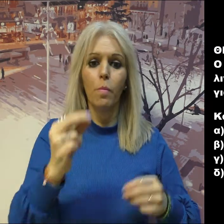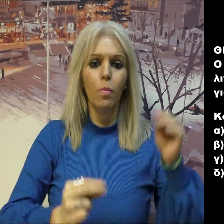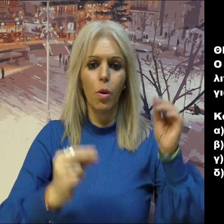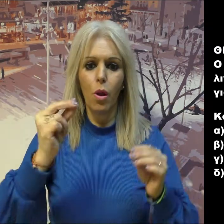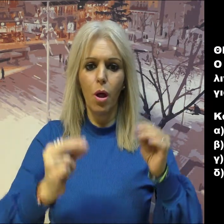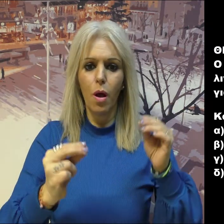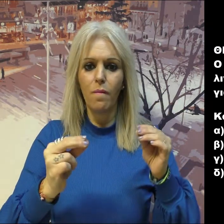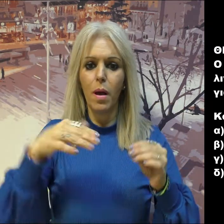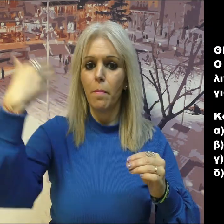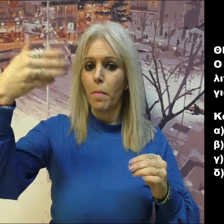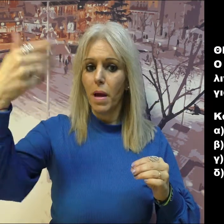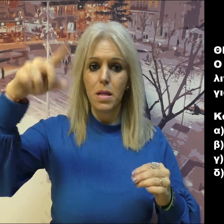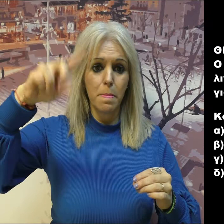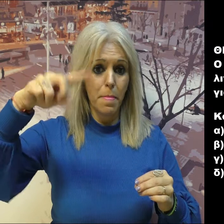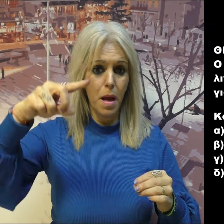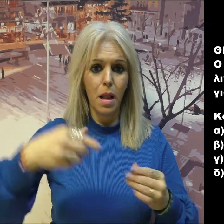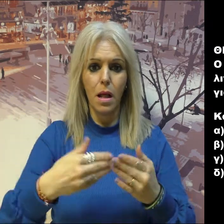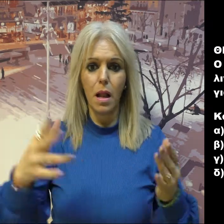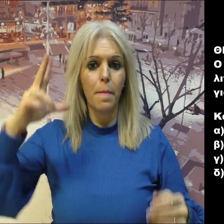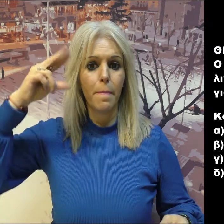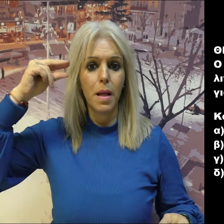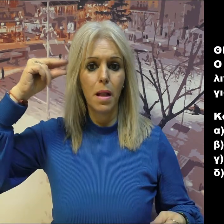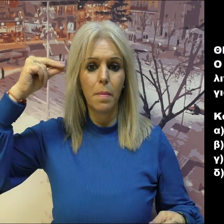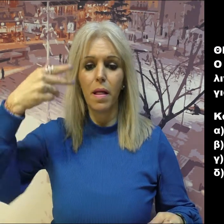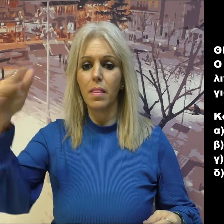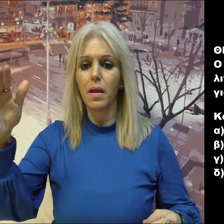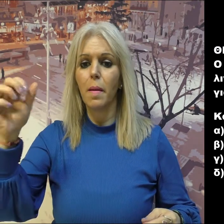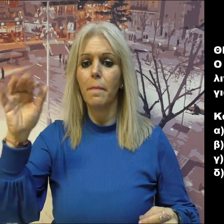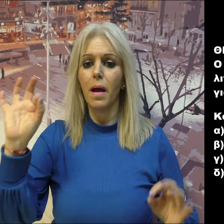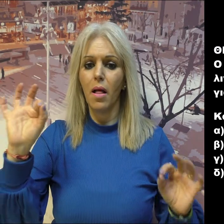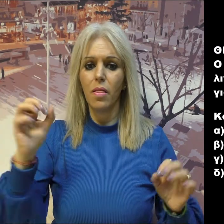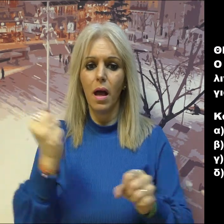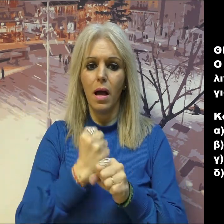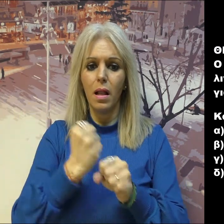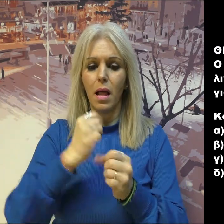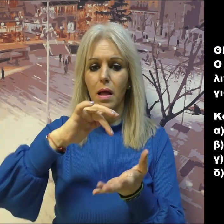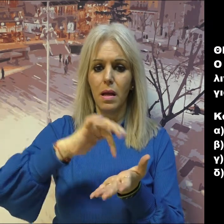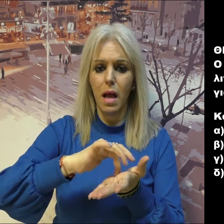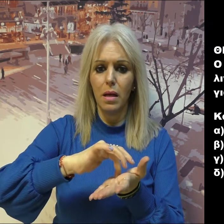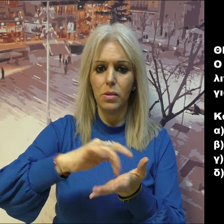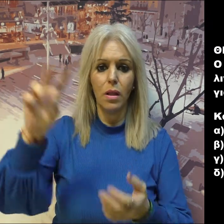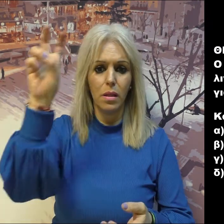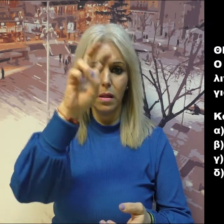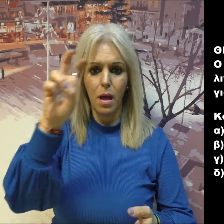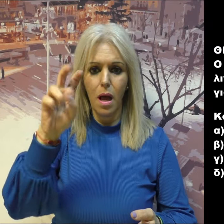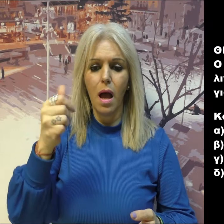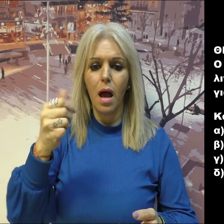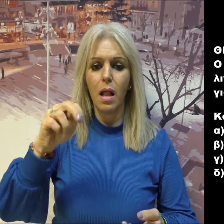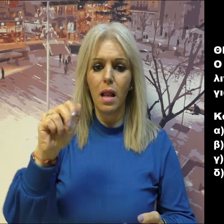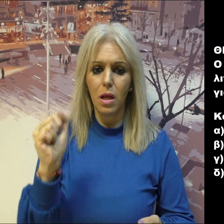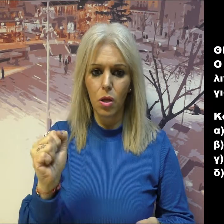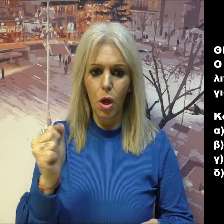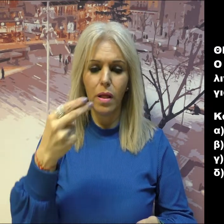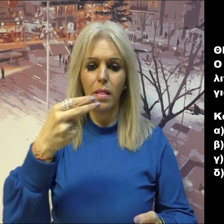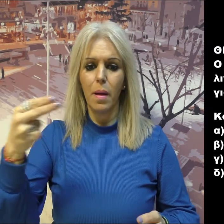εποχή. Προβληματισμοί για την επόμενη μέρα. Καλεσμένοι, Πανεπιστήμιο Δυτικής Μακεδονίας, Εργατικό Κέντρο, Γενόπ ΔΕΗ,